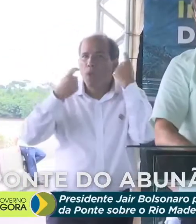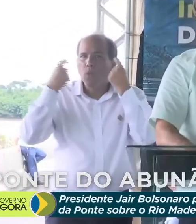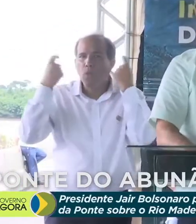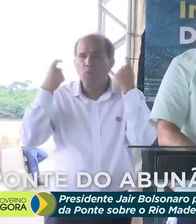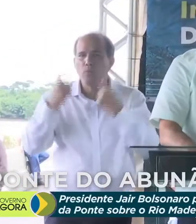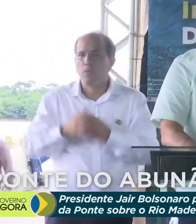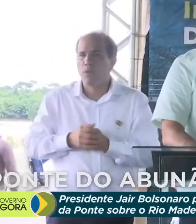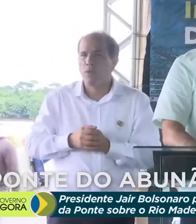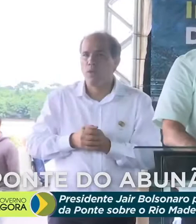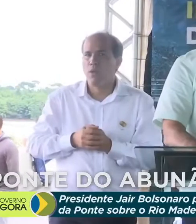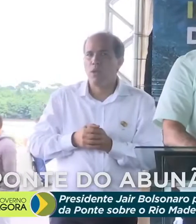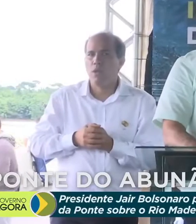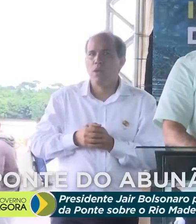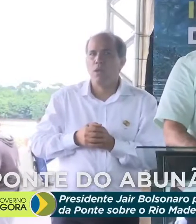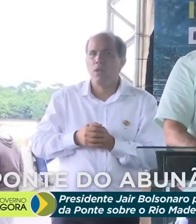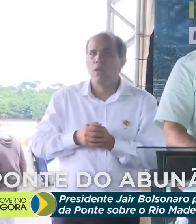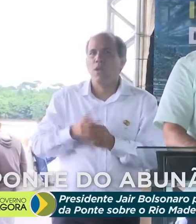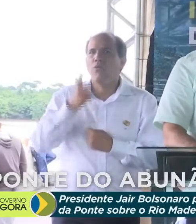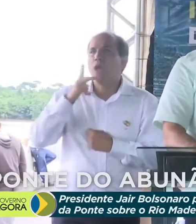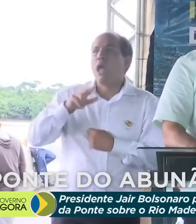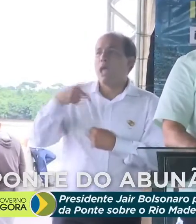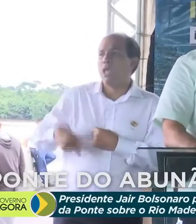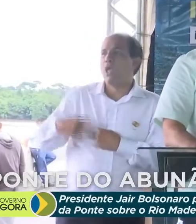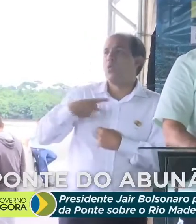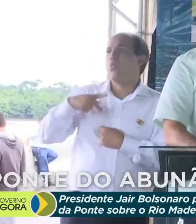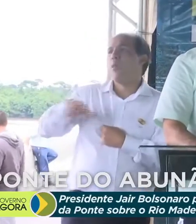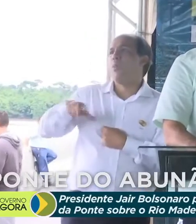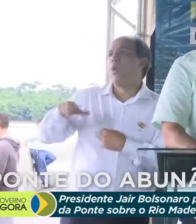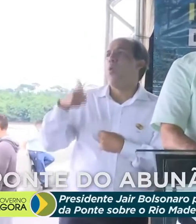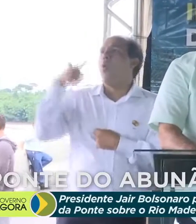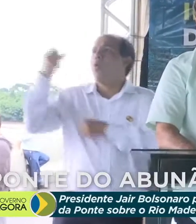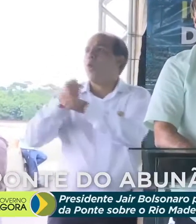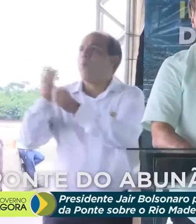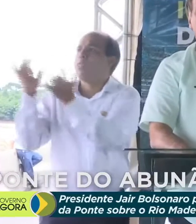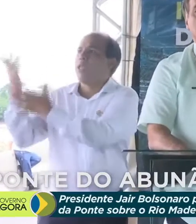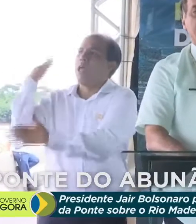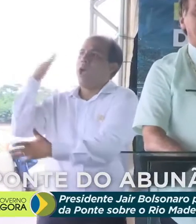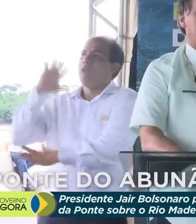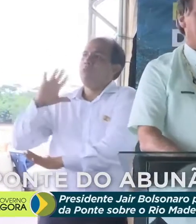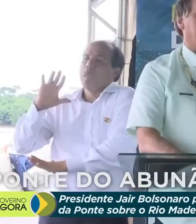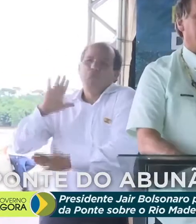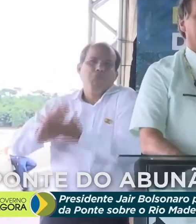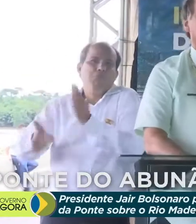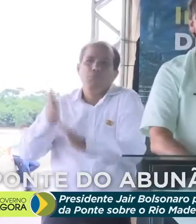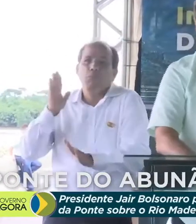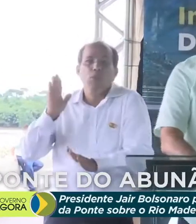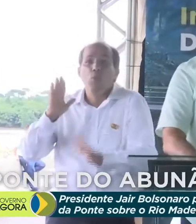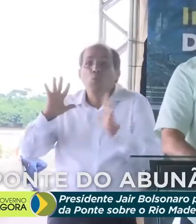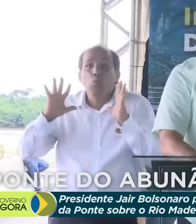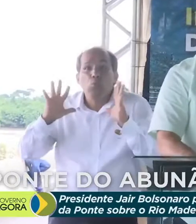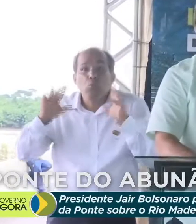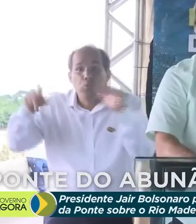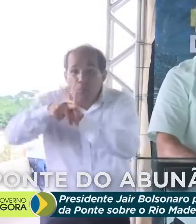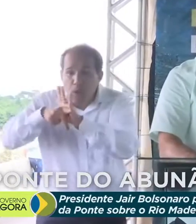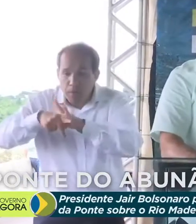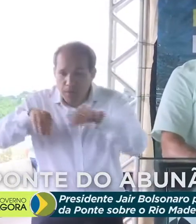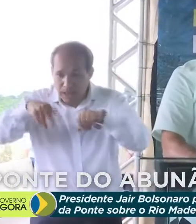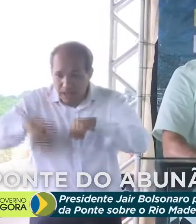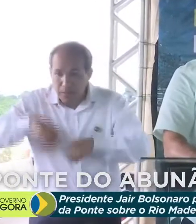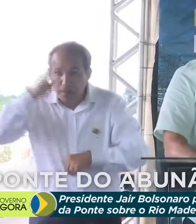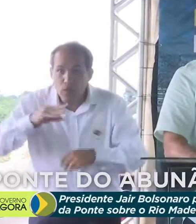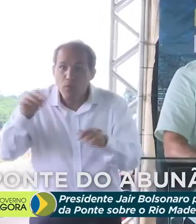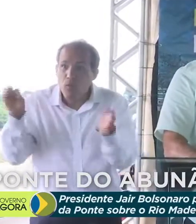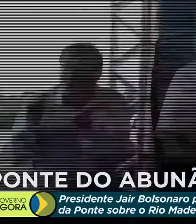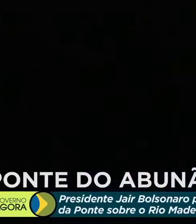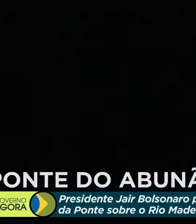nossas, dizer que aquilo é meu ou não é meu. Tudo que tem pelo Brasil e tem que ser concluído,